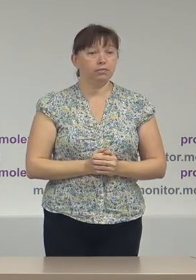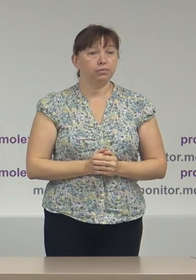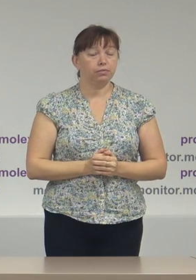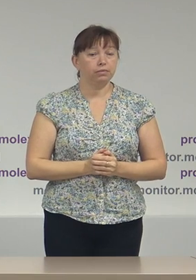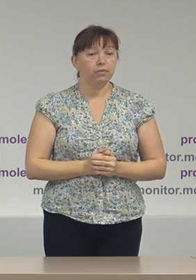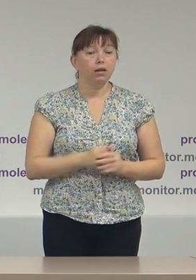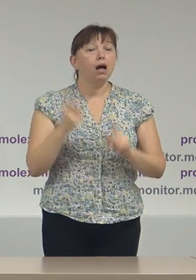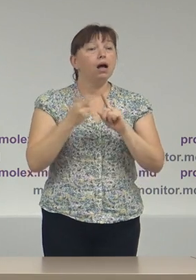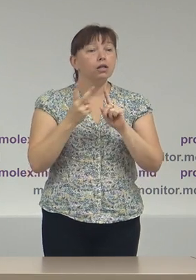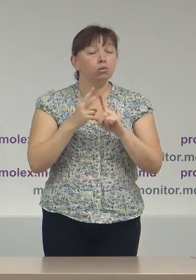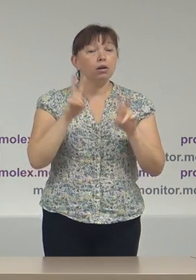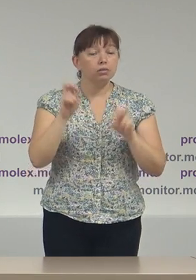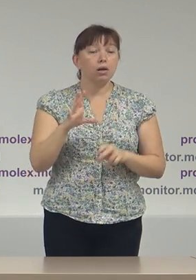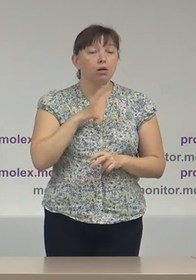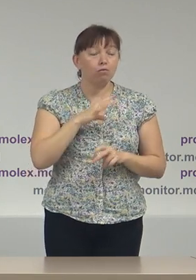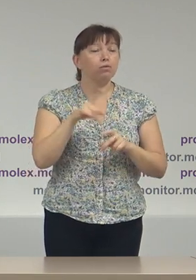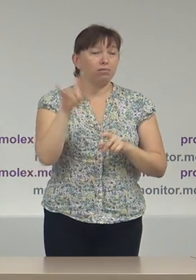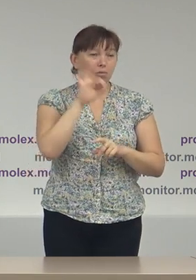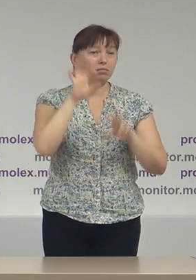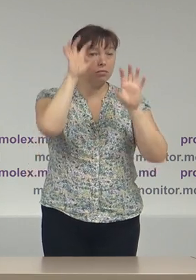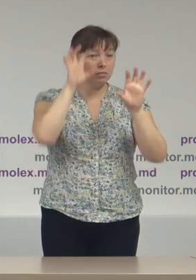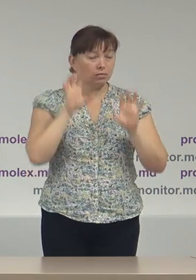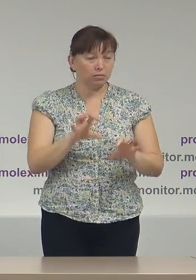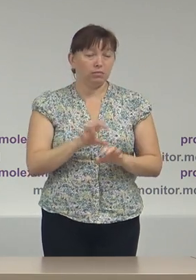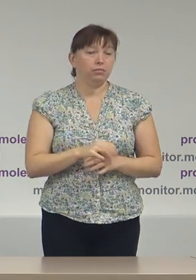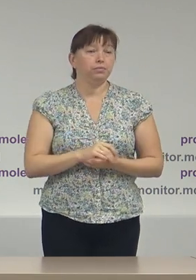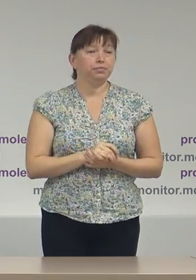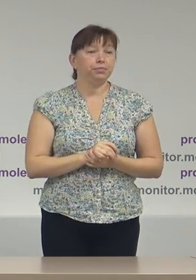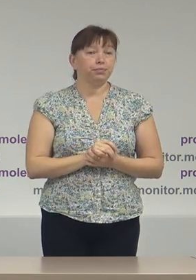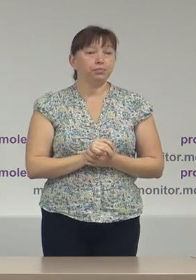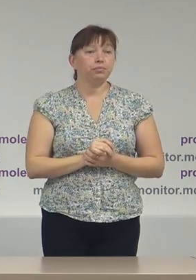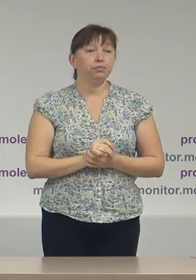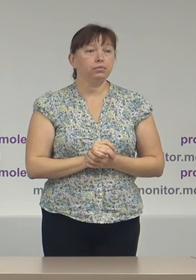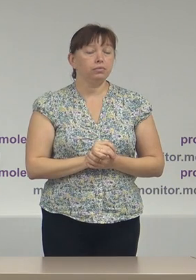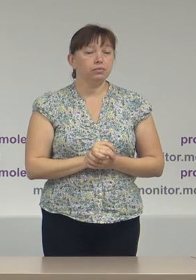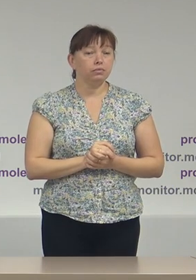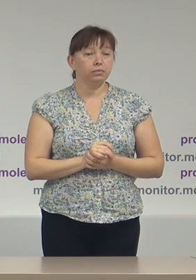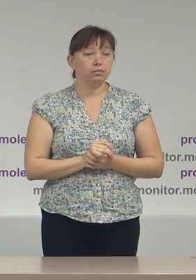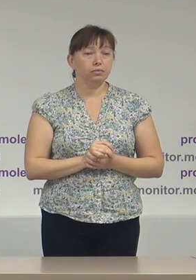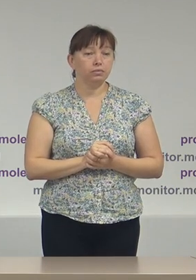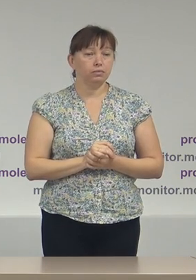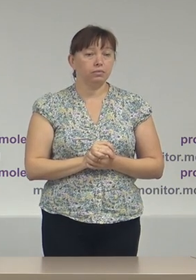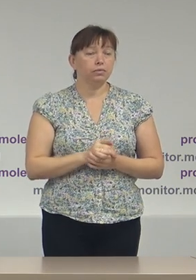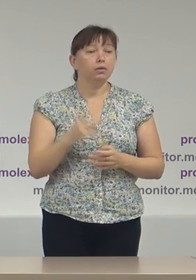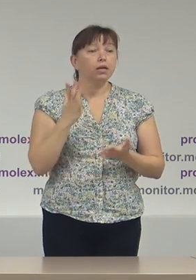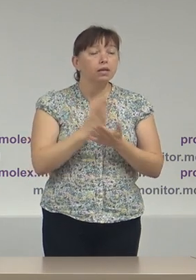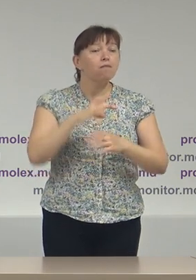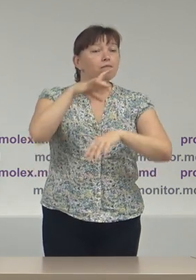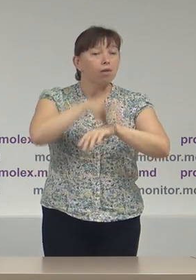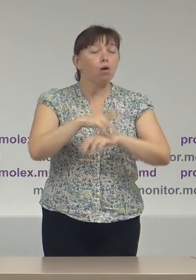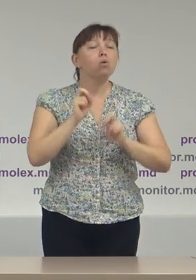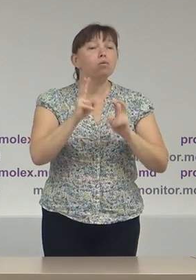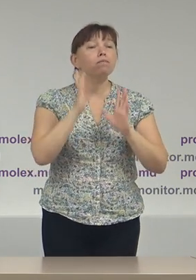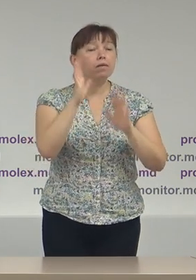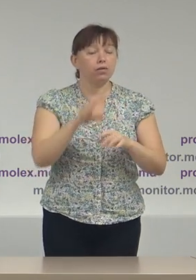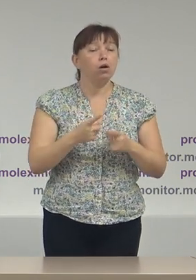al doilea aspect legat de cadrul legal sunt incertitudinile de faptul cum va fi